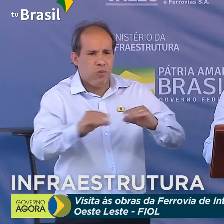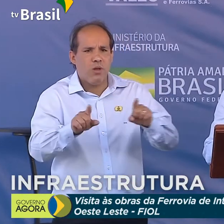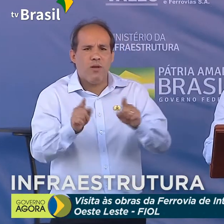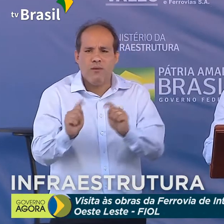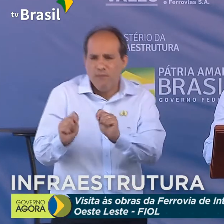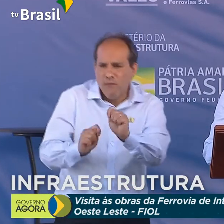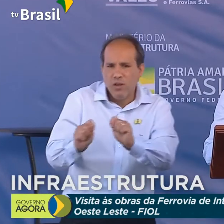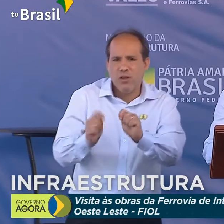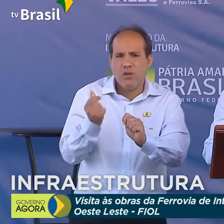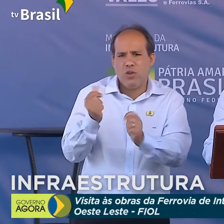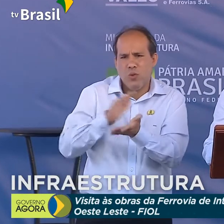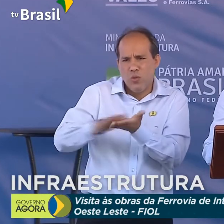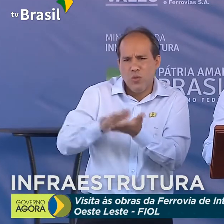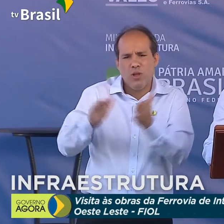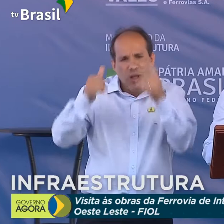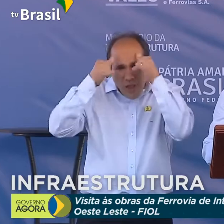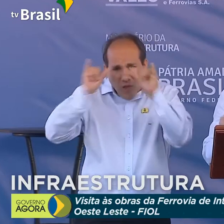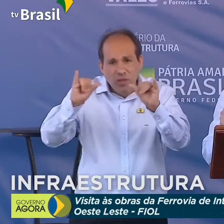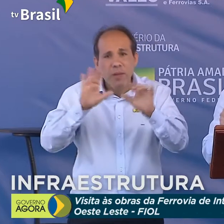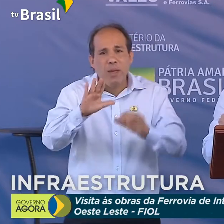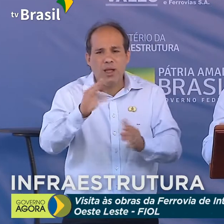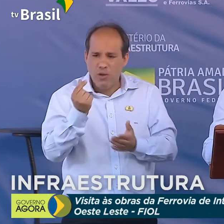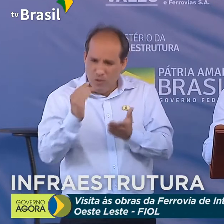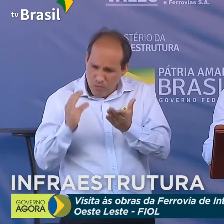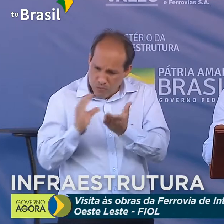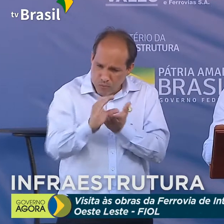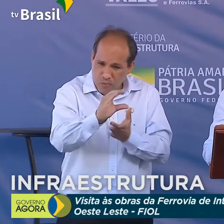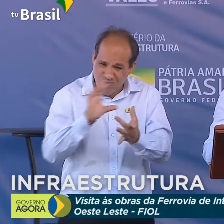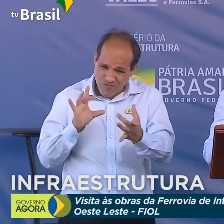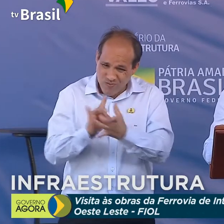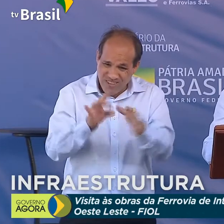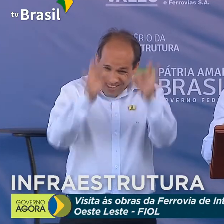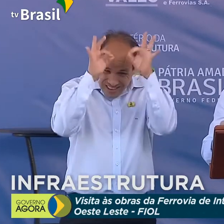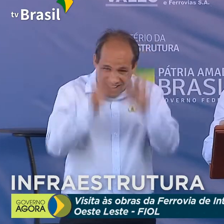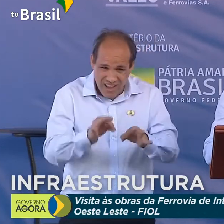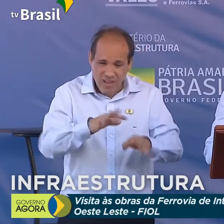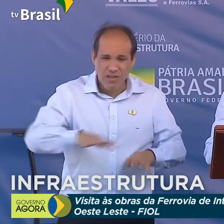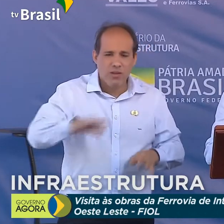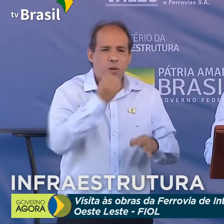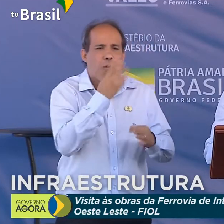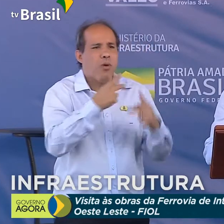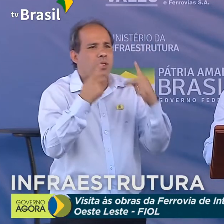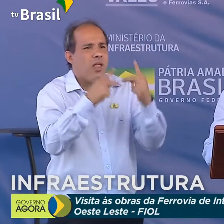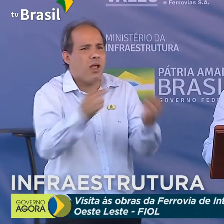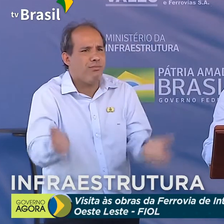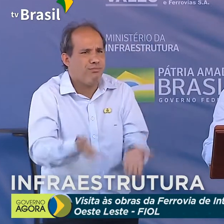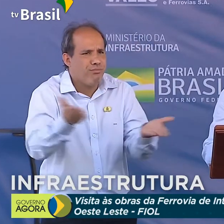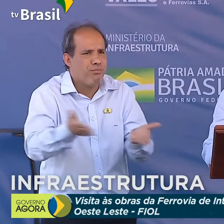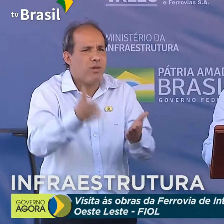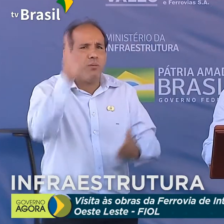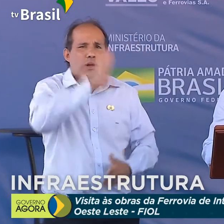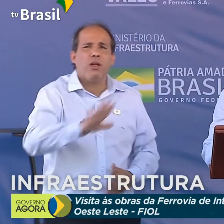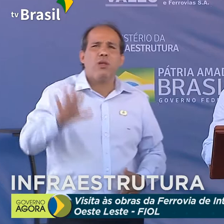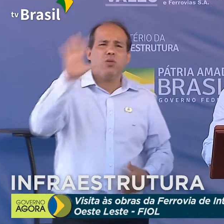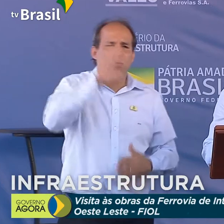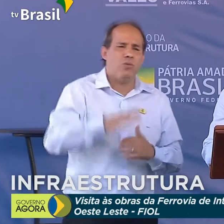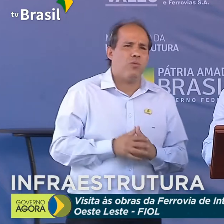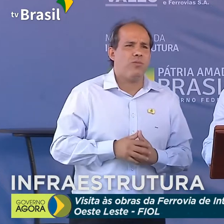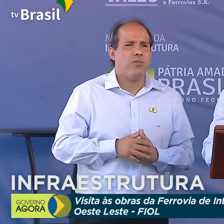não seja um dinheiro gasto e sim um dinheiro investido, trazendo benefício para todo o país.